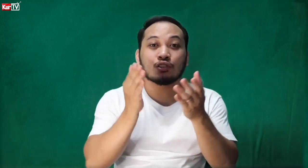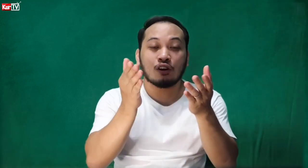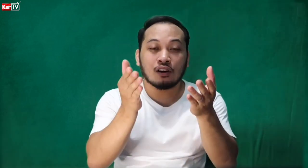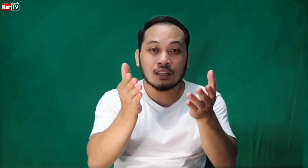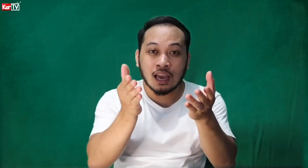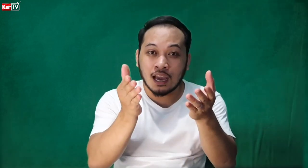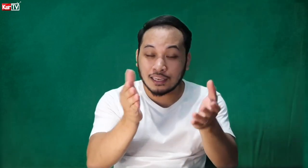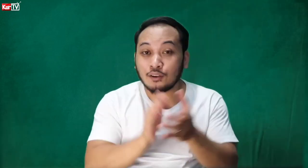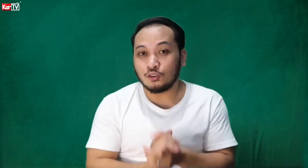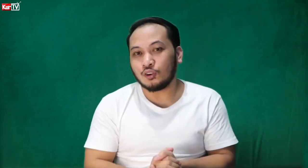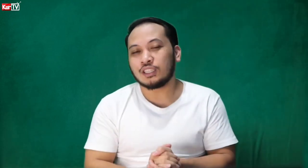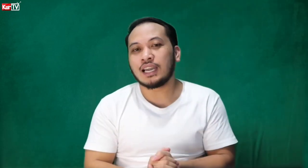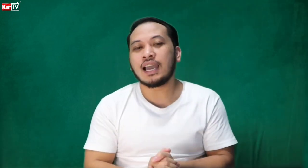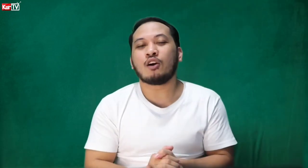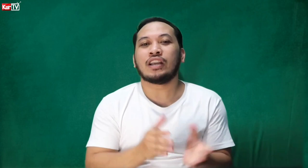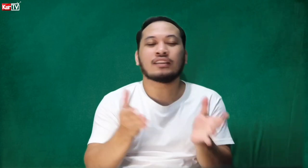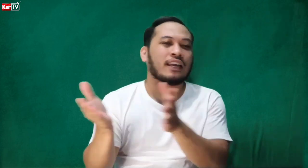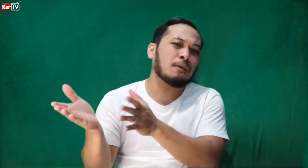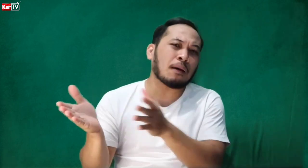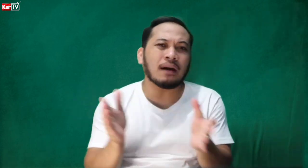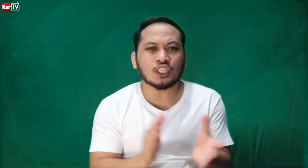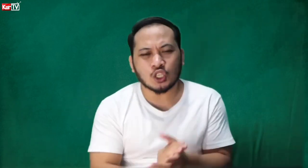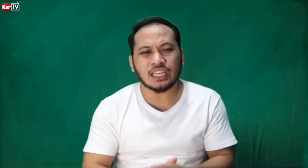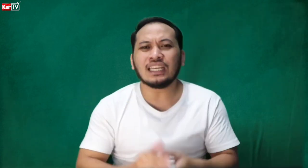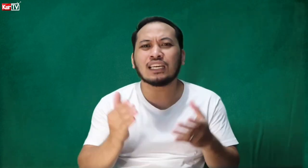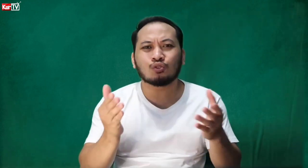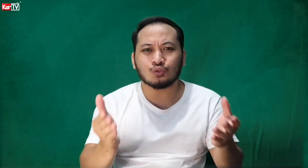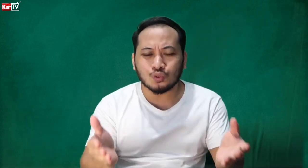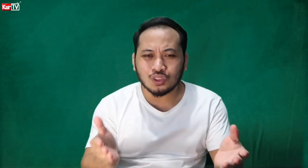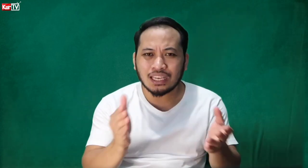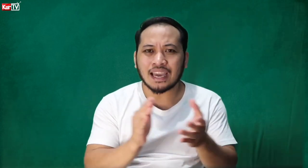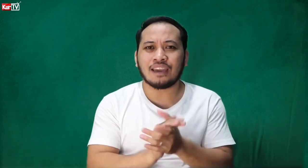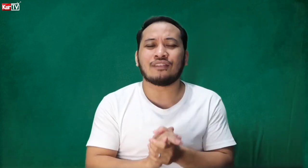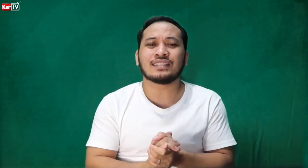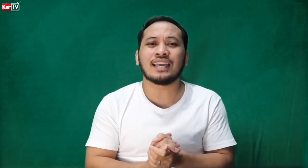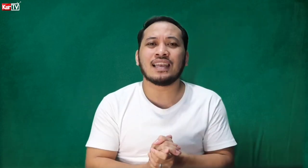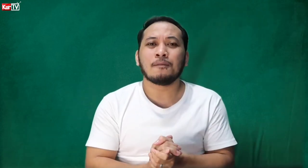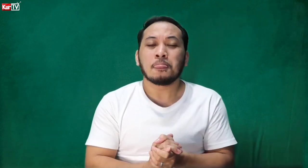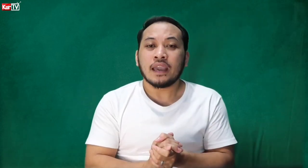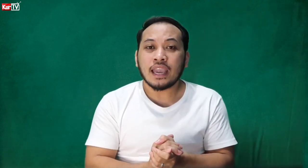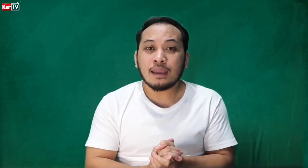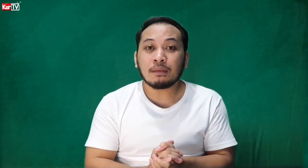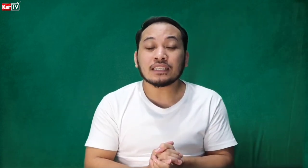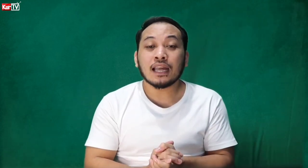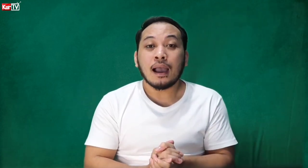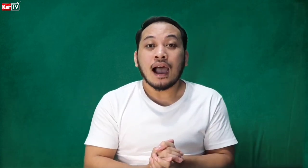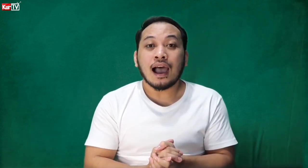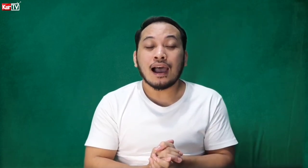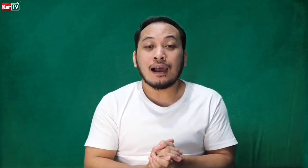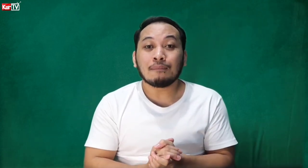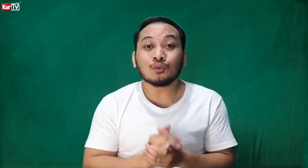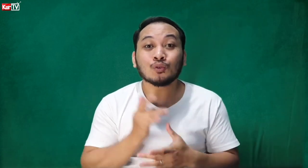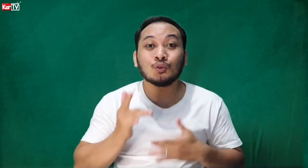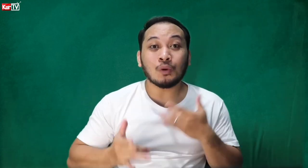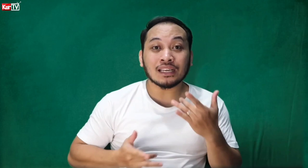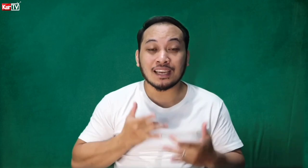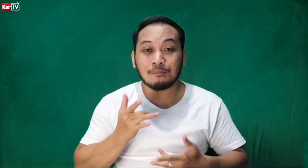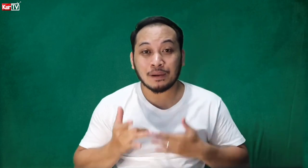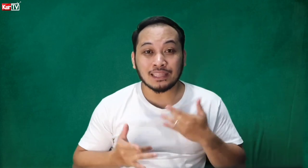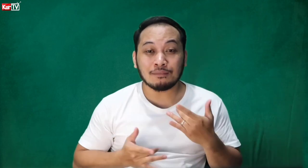nanonood ka or sa iba pang mga channel na nagtuturo din ng FSL, eh mas matutuwa syempre, di